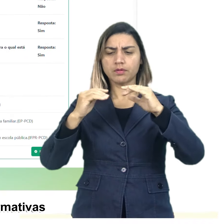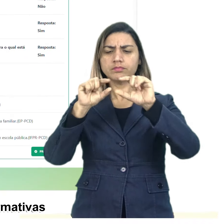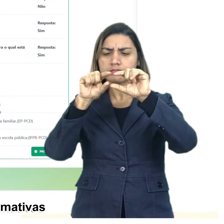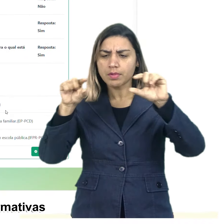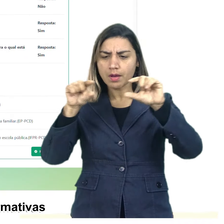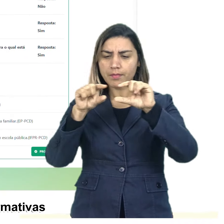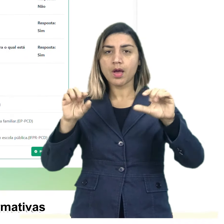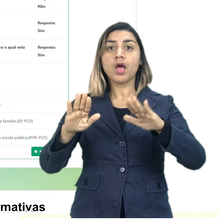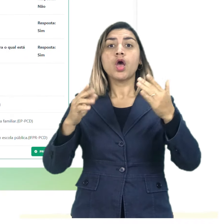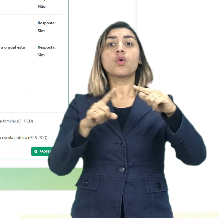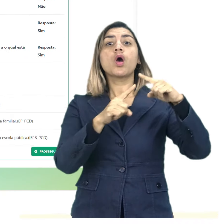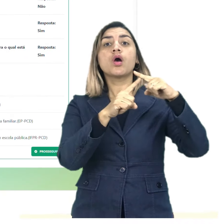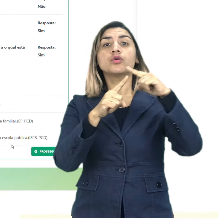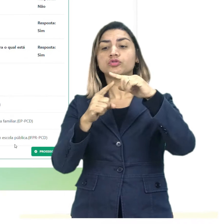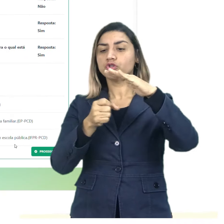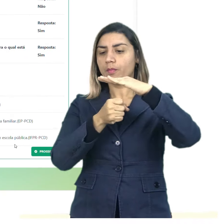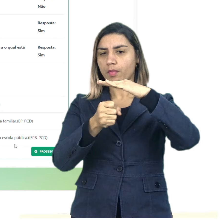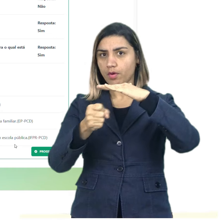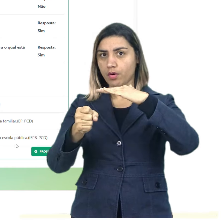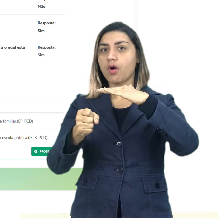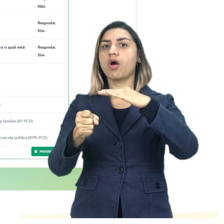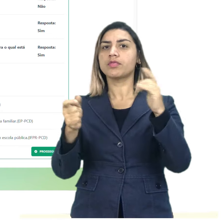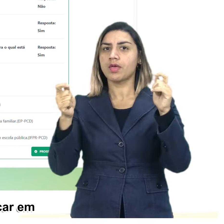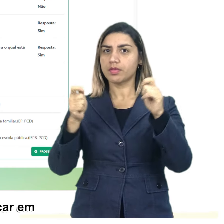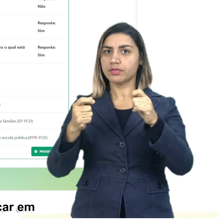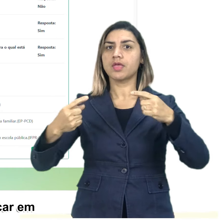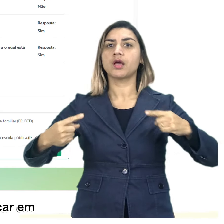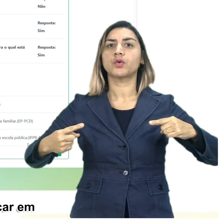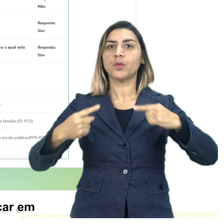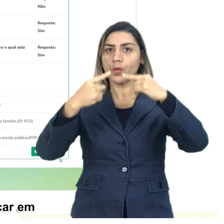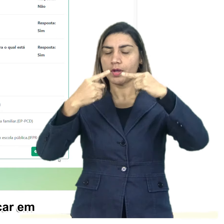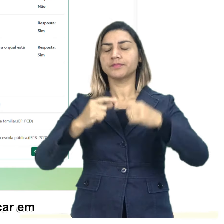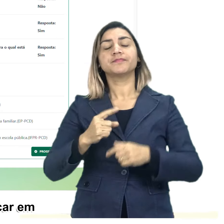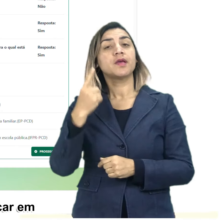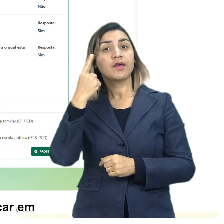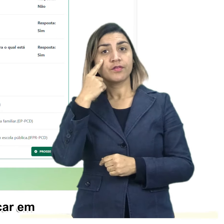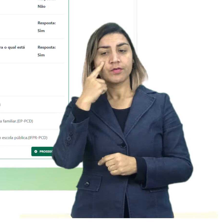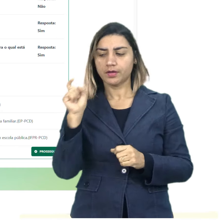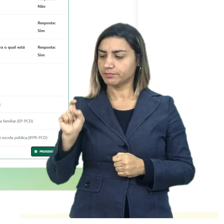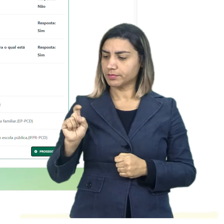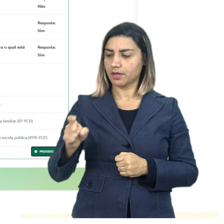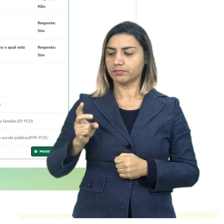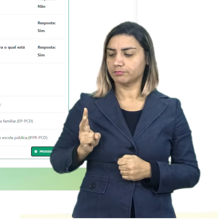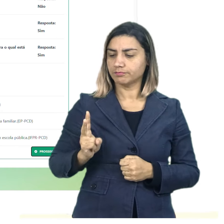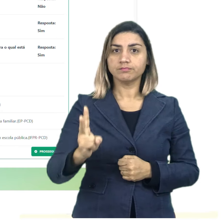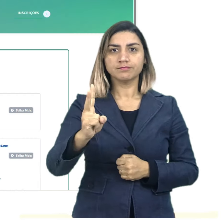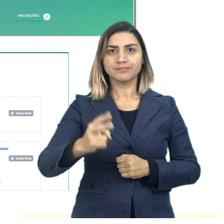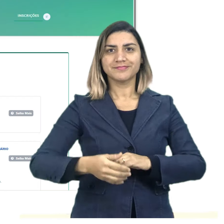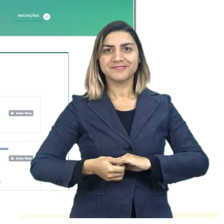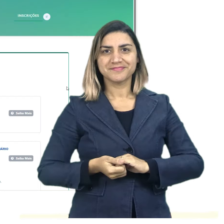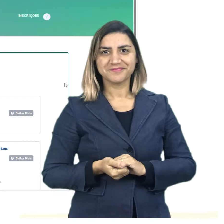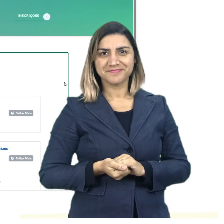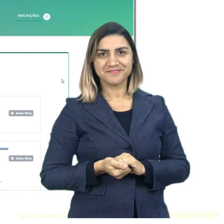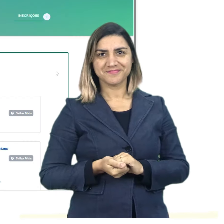de quais ações afirmativas nós iremos concorrer. Verificando isso, eu posso clicar em prosseguir.